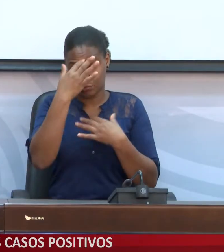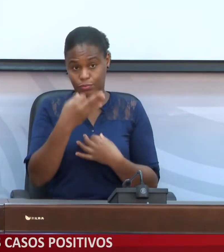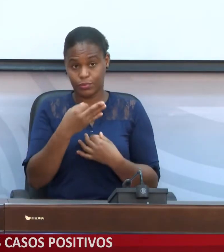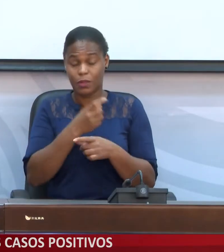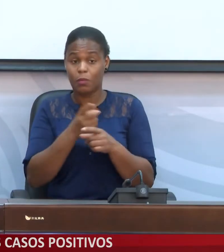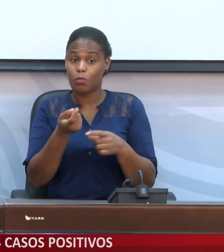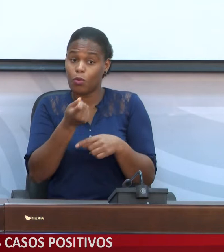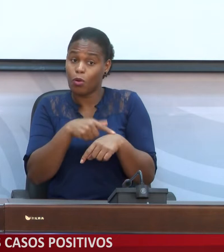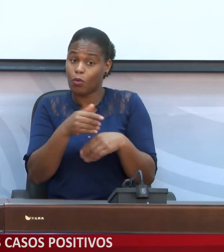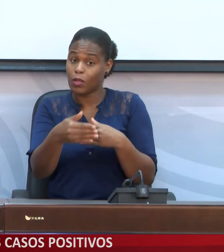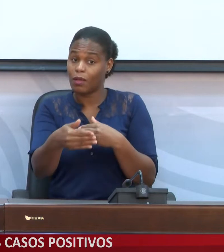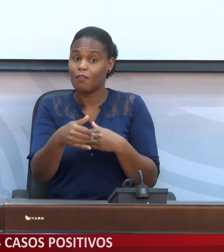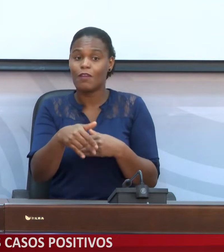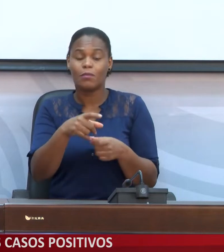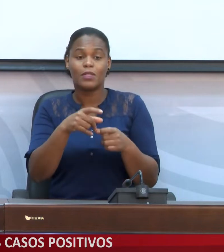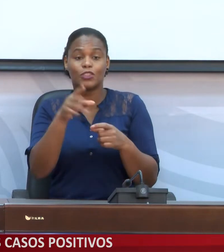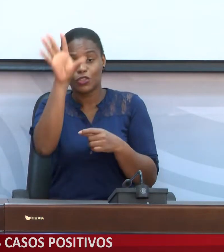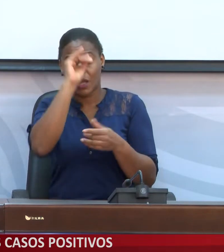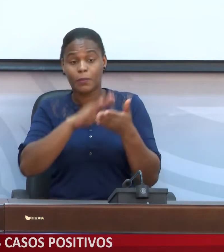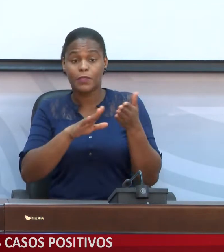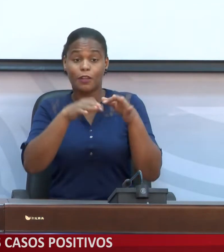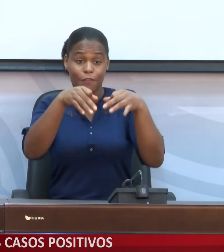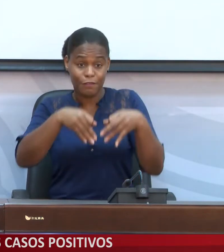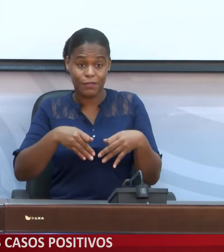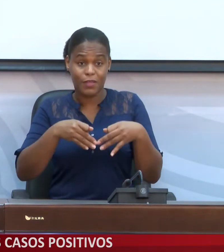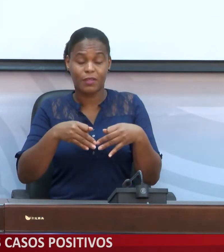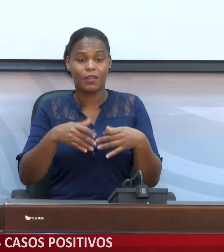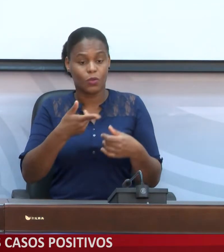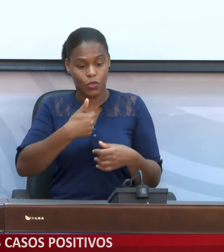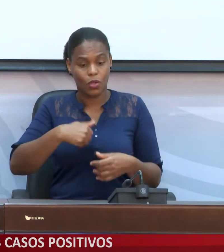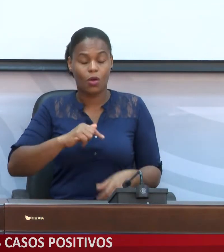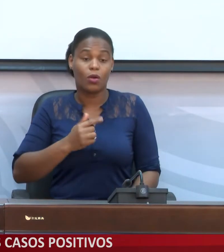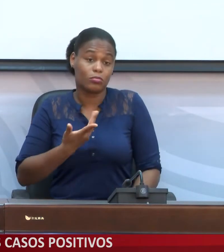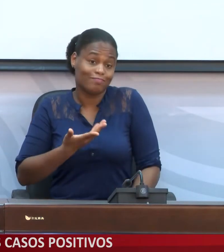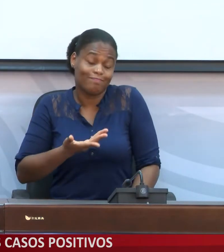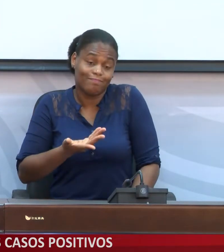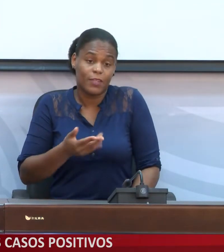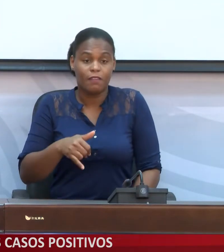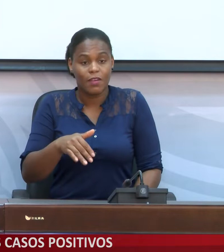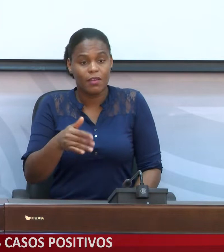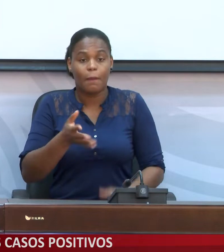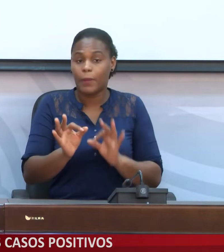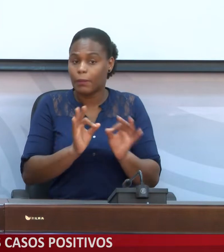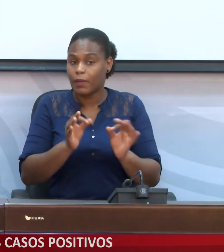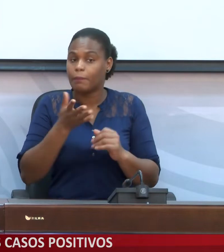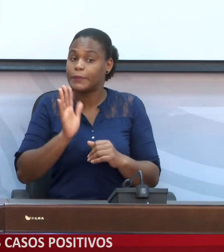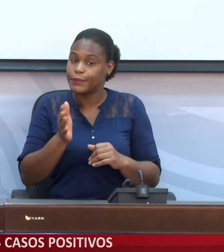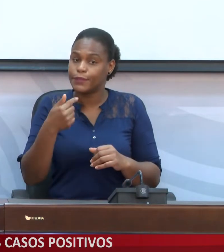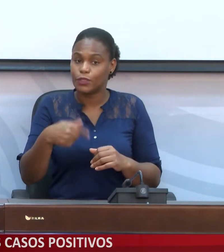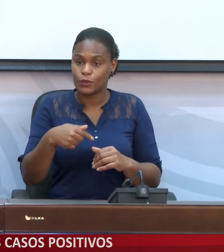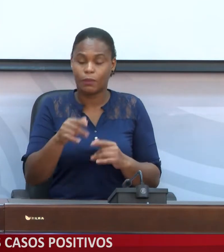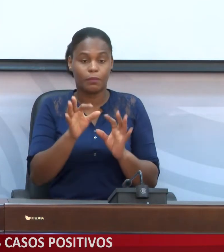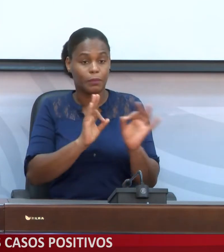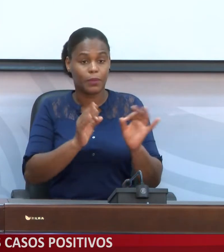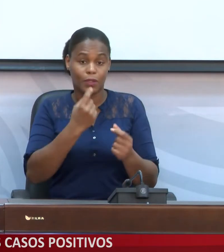porque daqui a pouco vamos sair do estado de emergência e temos que estar preparados durante